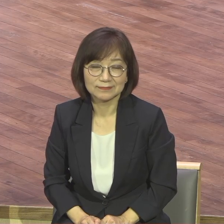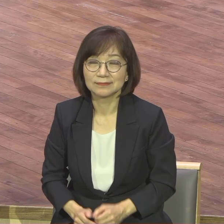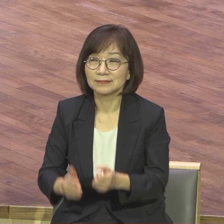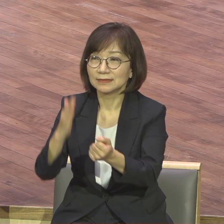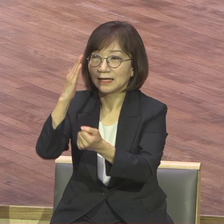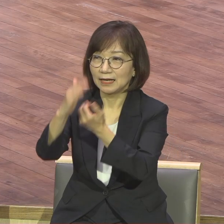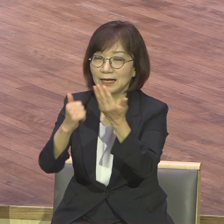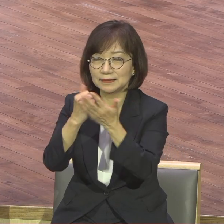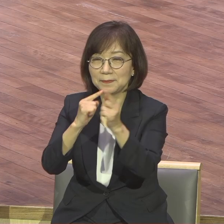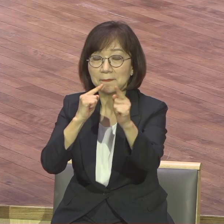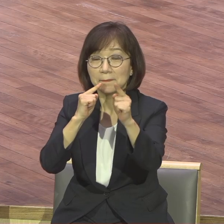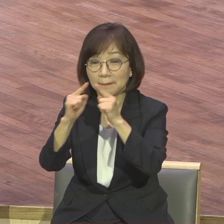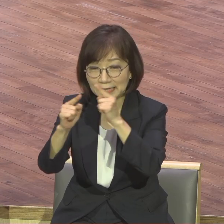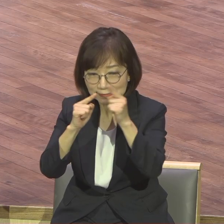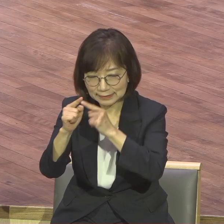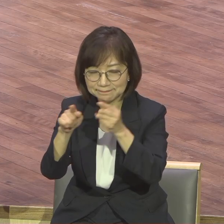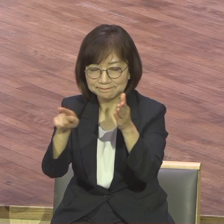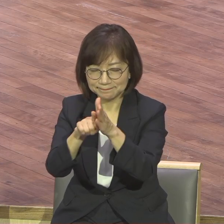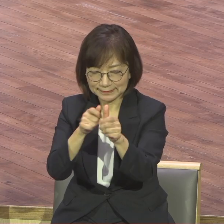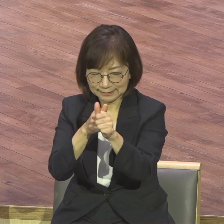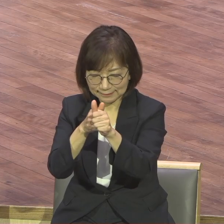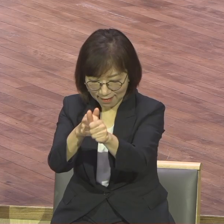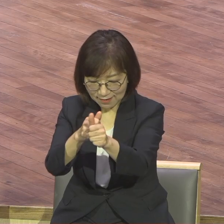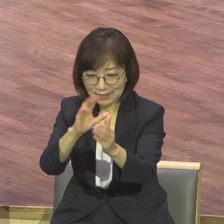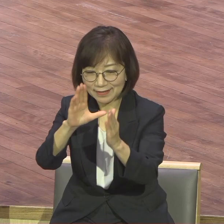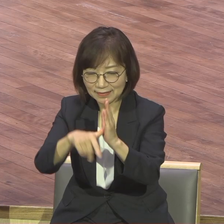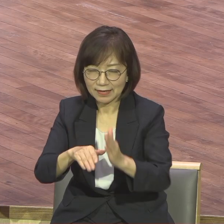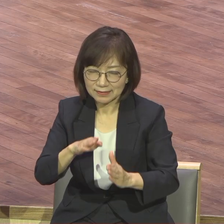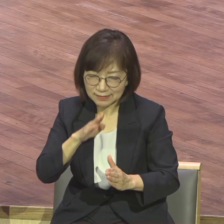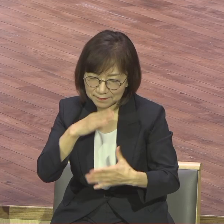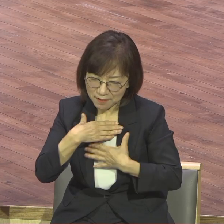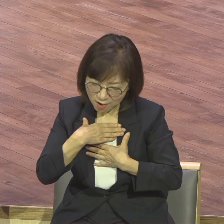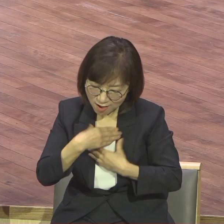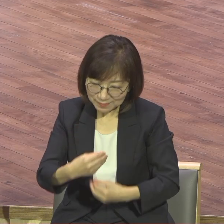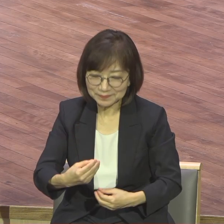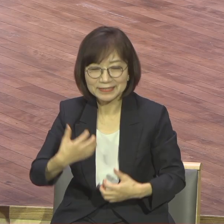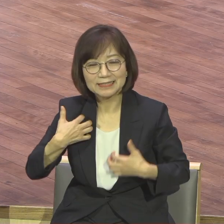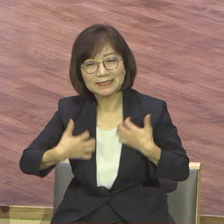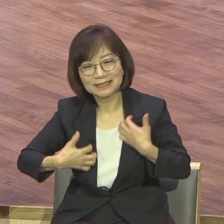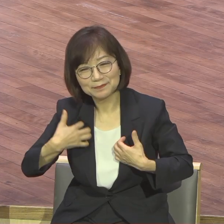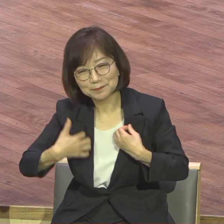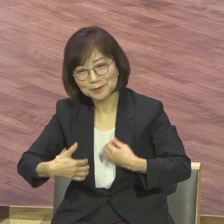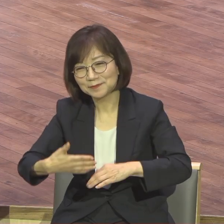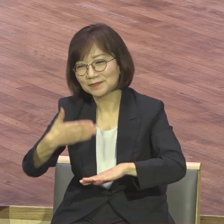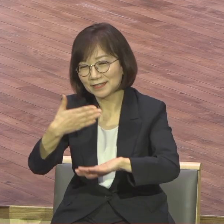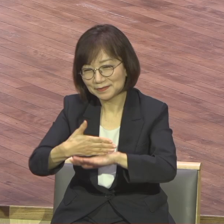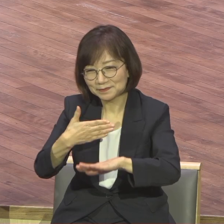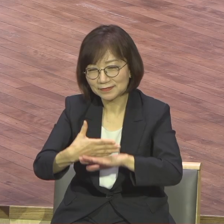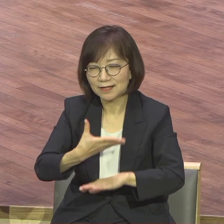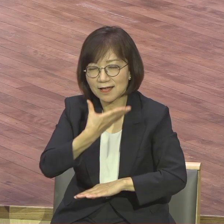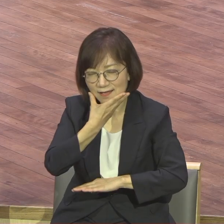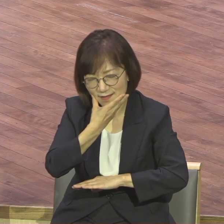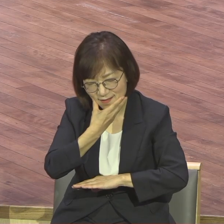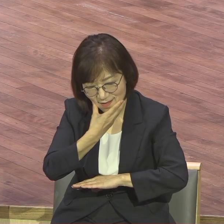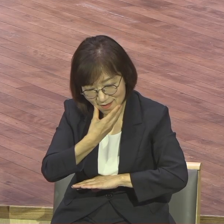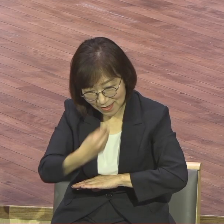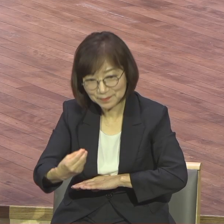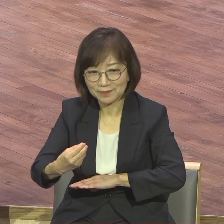살아야 참 평안 참 기쁨 참 감사 참 행복이 따라오게 되어 있다